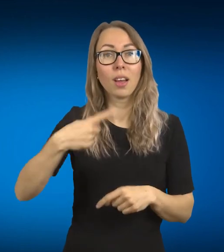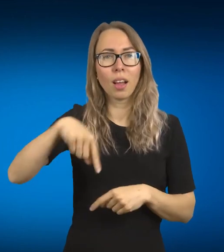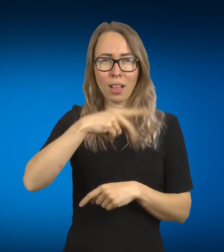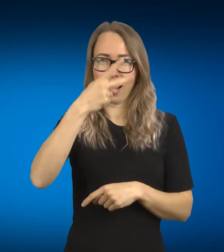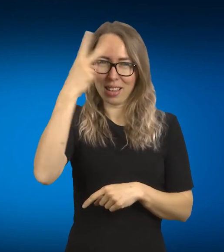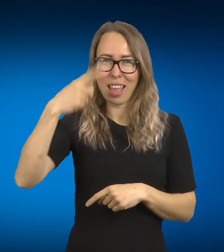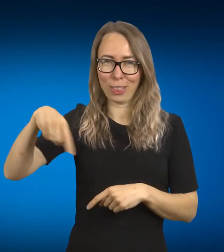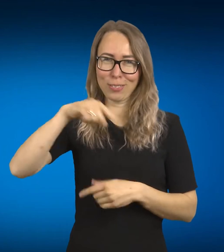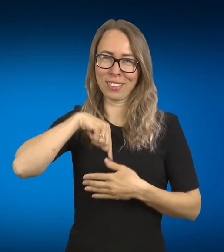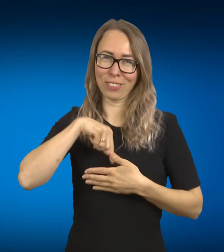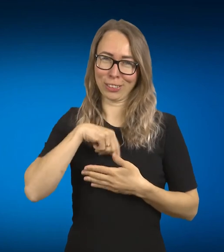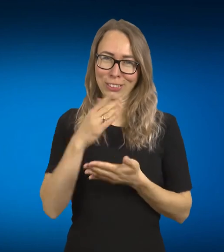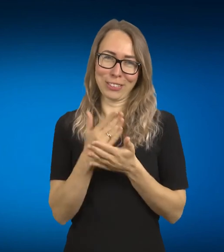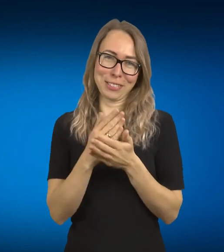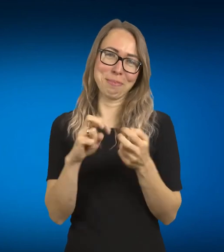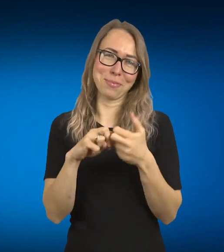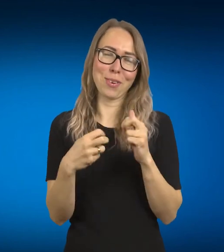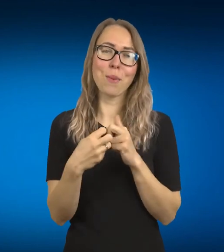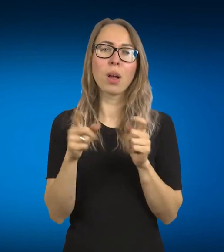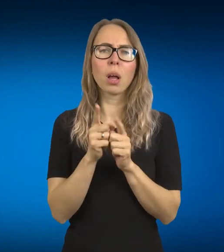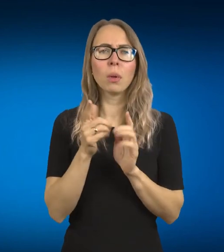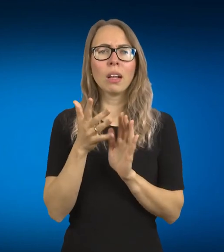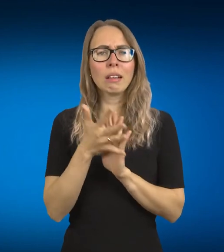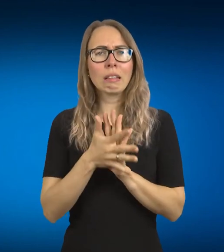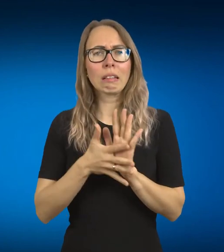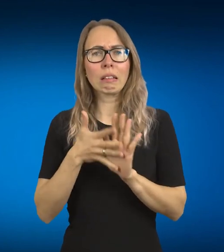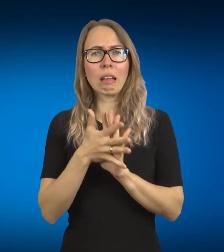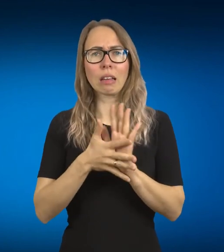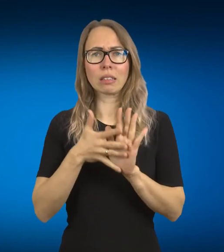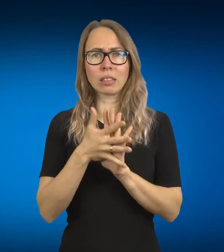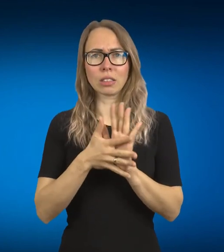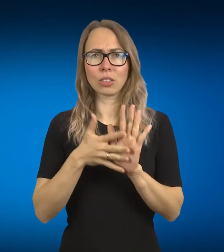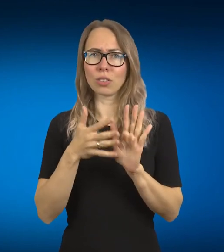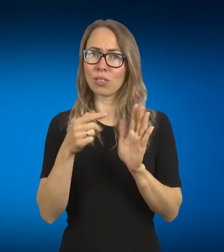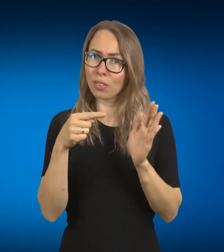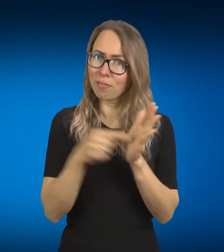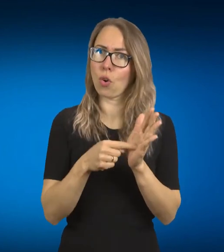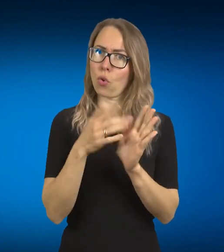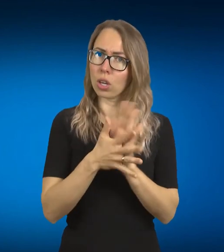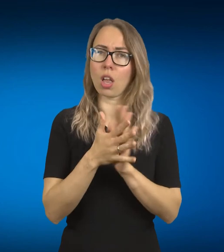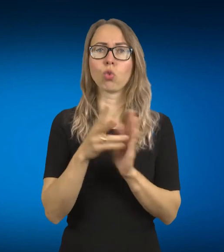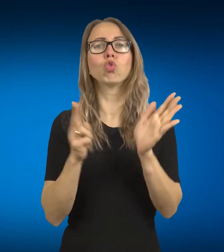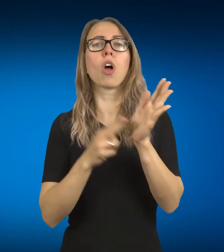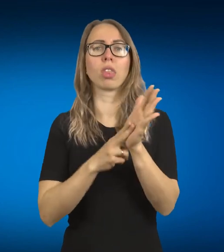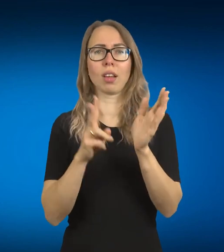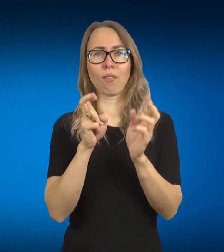kad gestus reikia vadinti, turėtumėm vadinti gestais, o ne ženklais, nes iš anglų kalbos